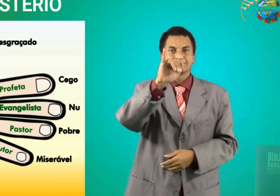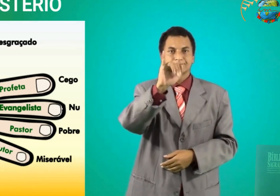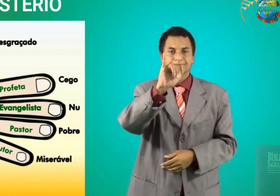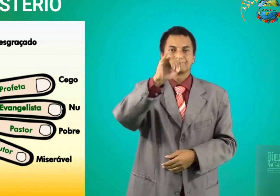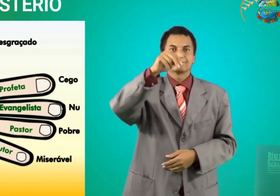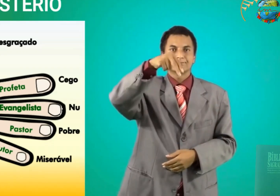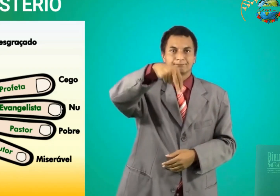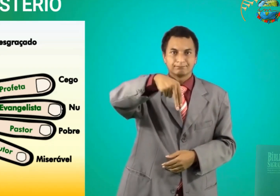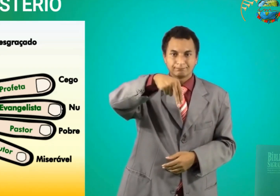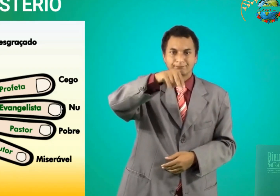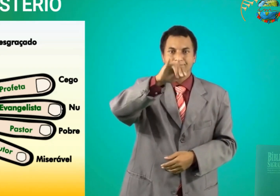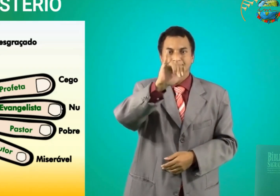este, olha